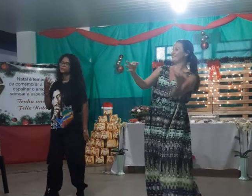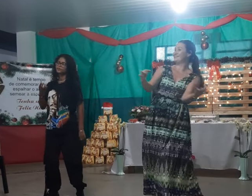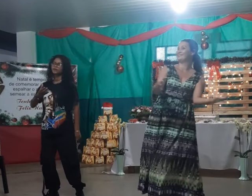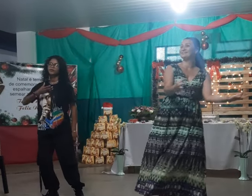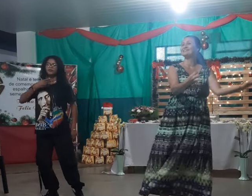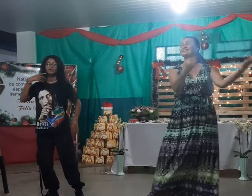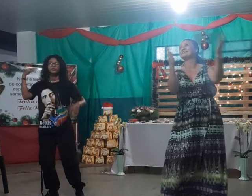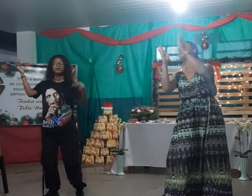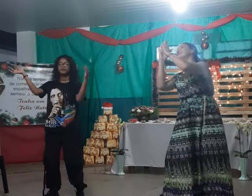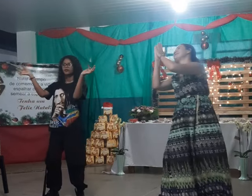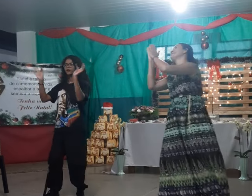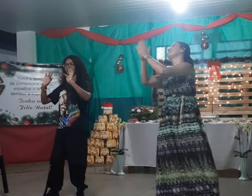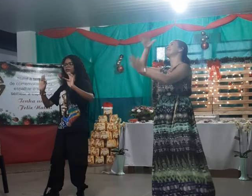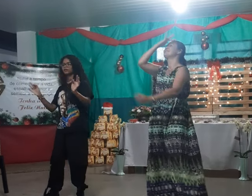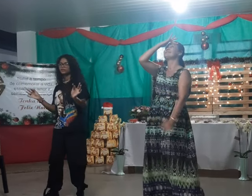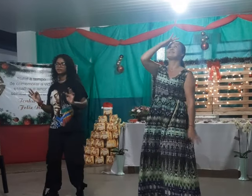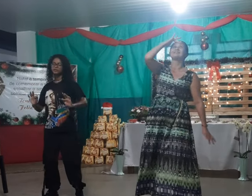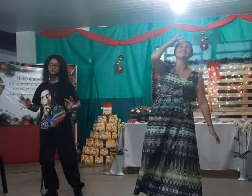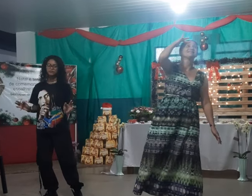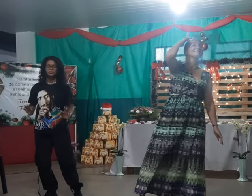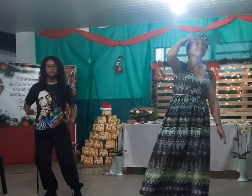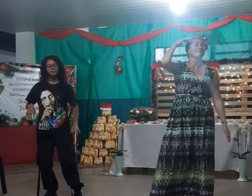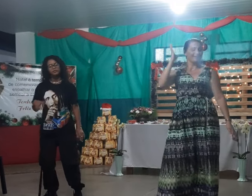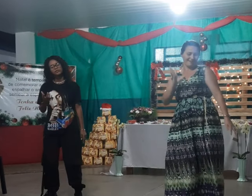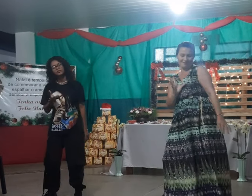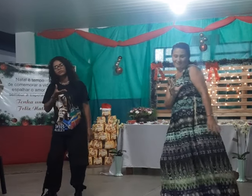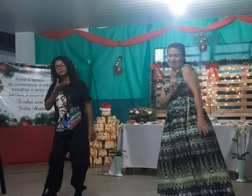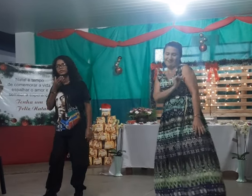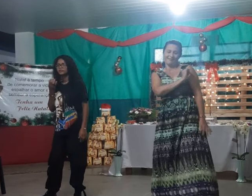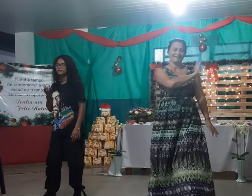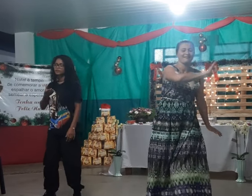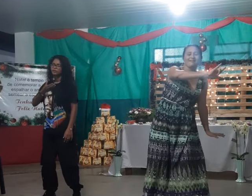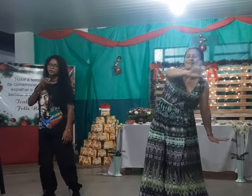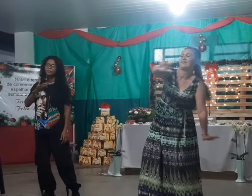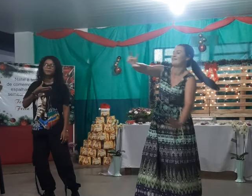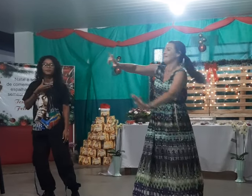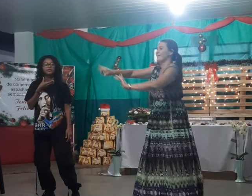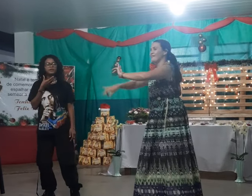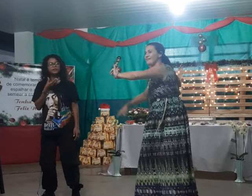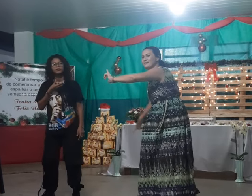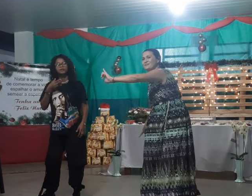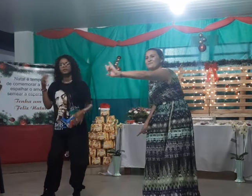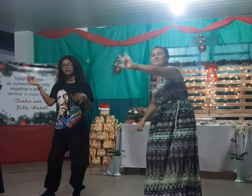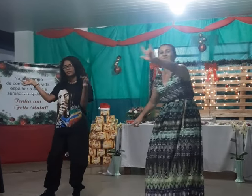A festa velho do que